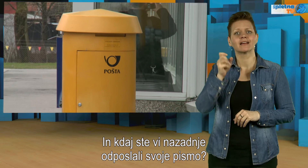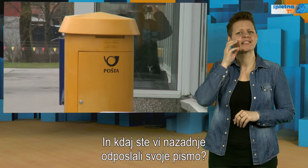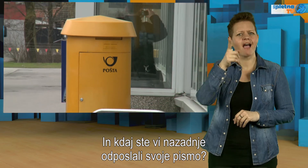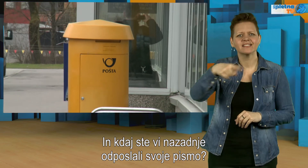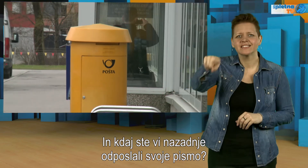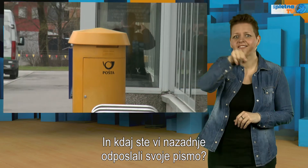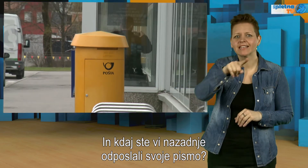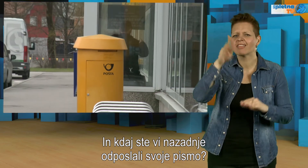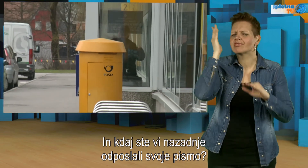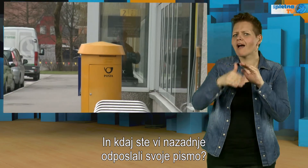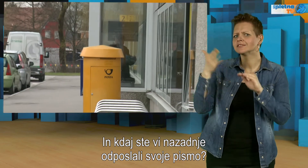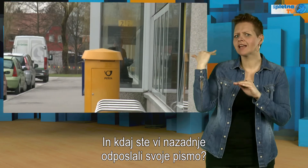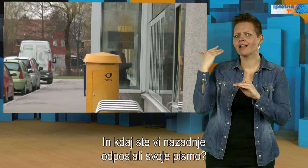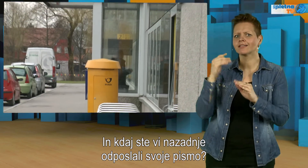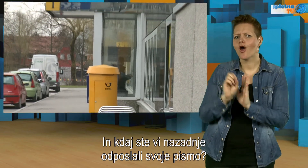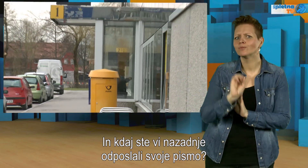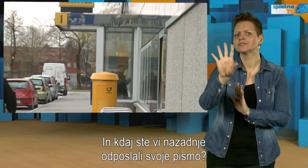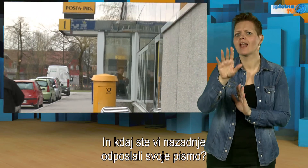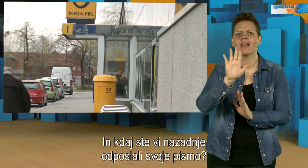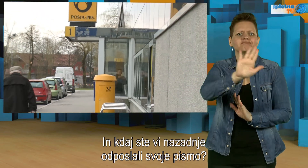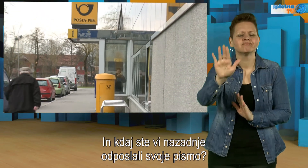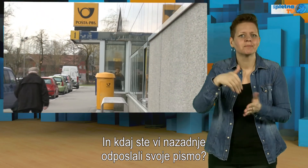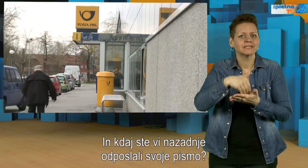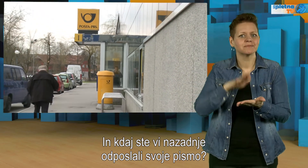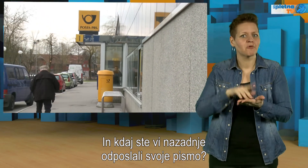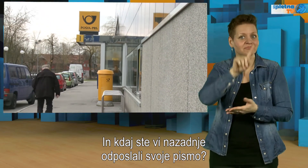In daj ste vi na zadnje odposlali svoje pismo.